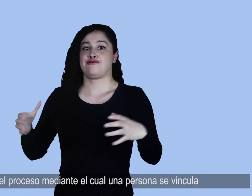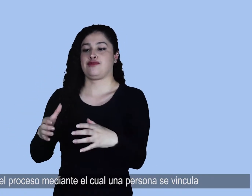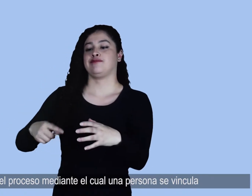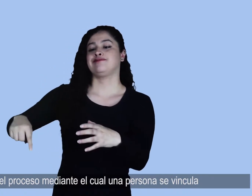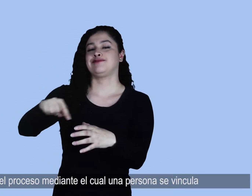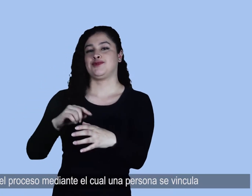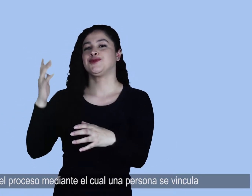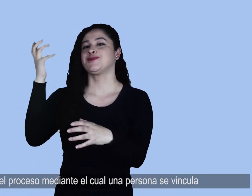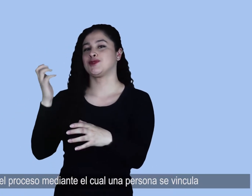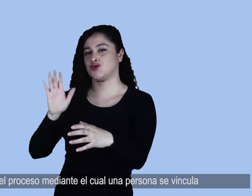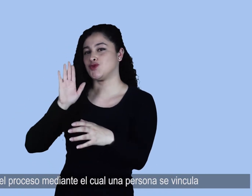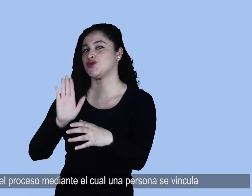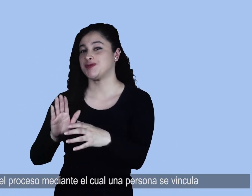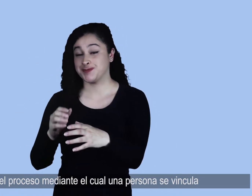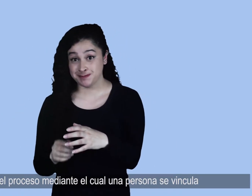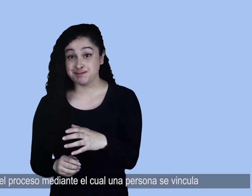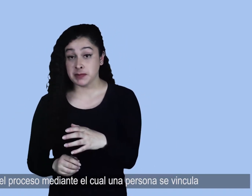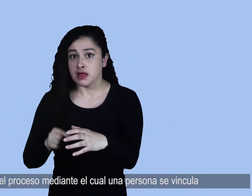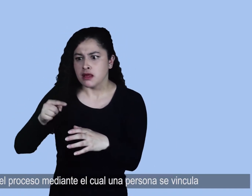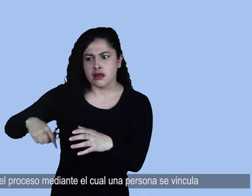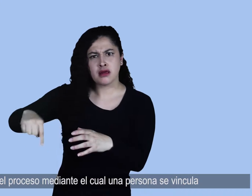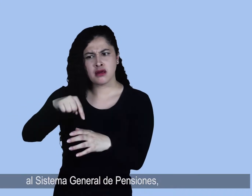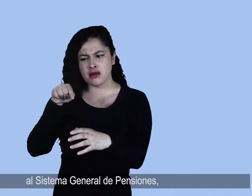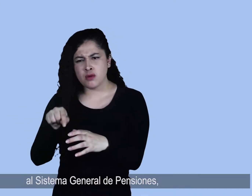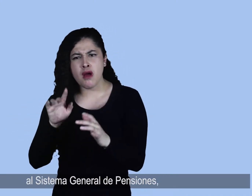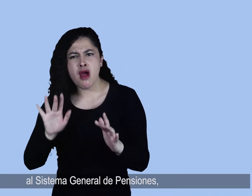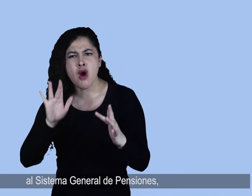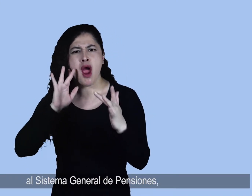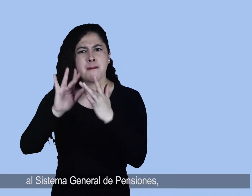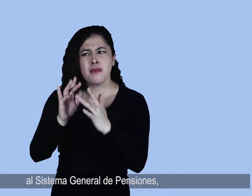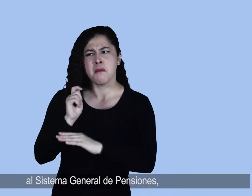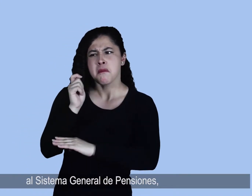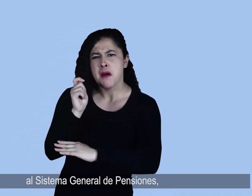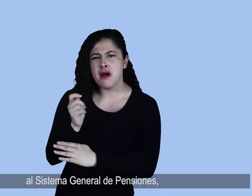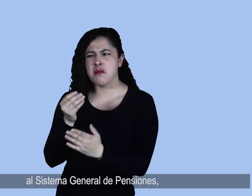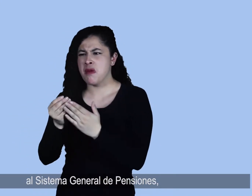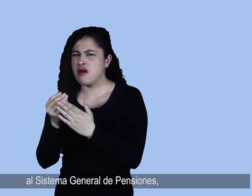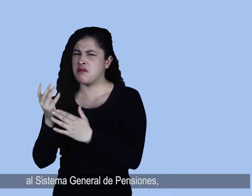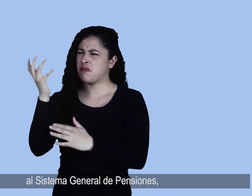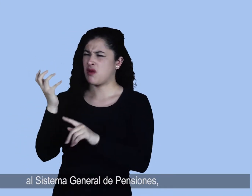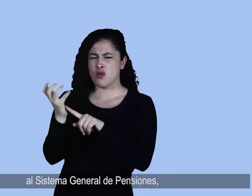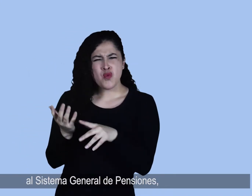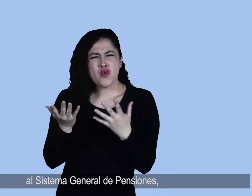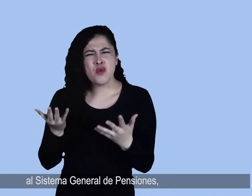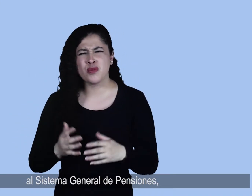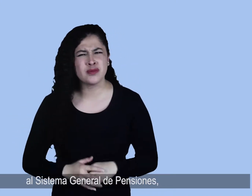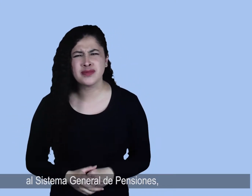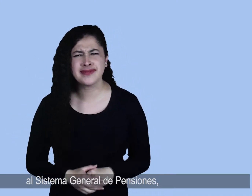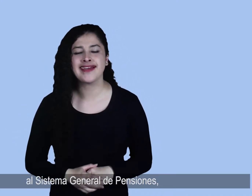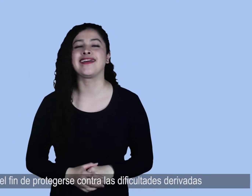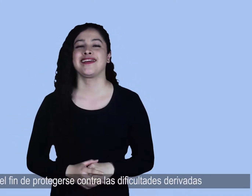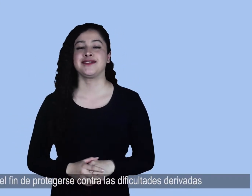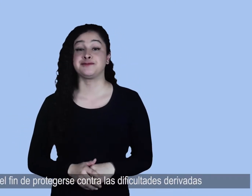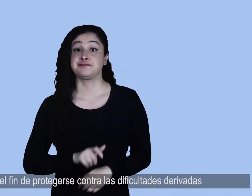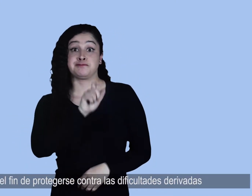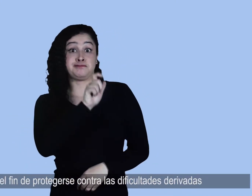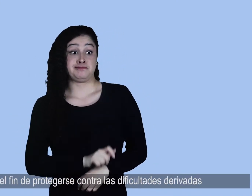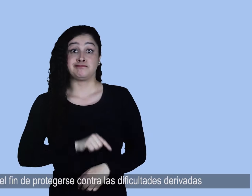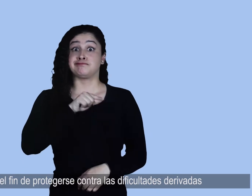persona se vincula al Sistema General de Pensiones con el fin de protegerse